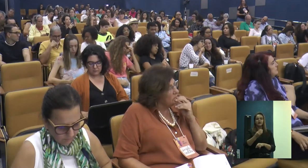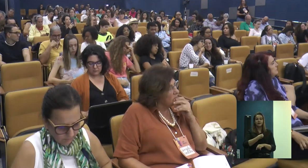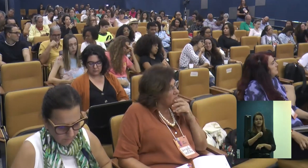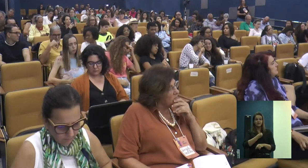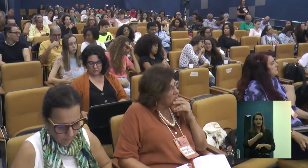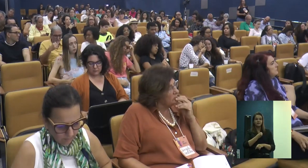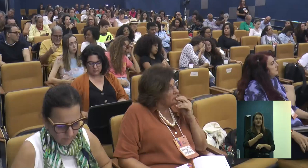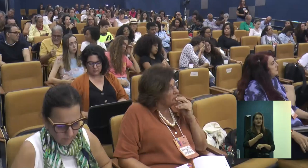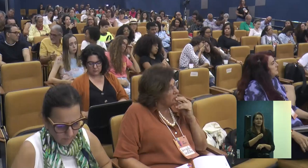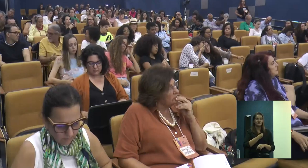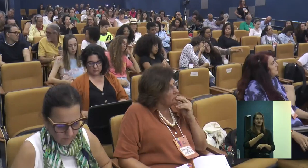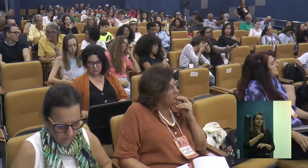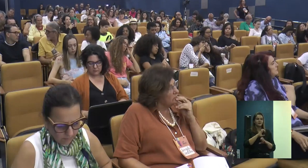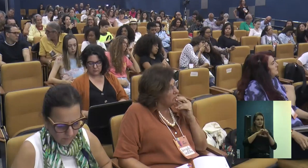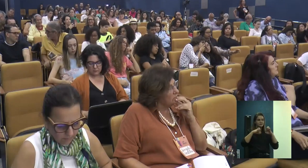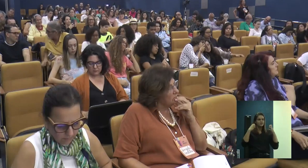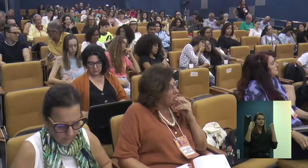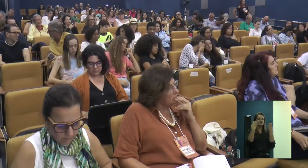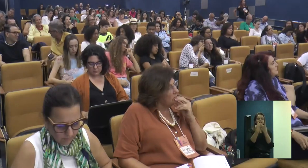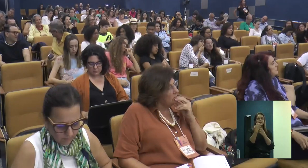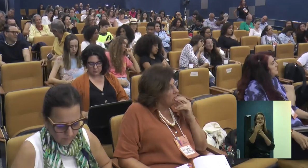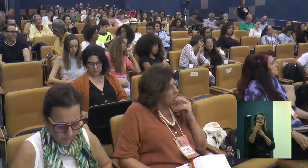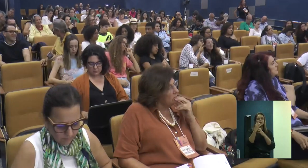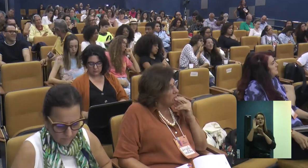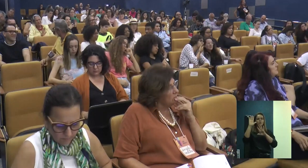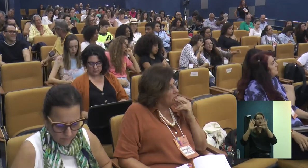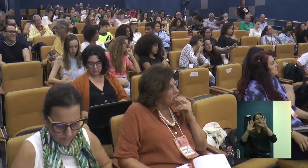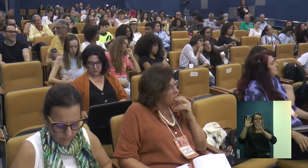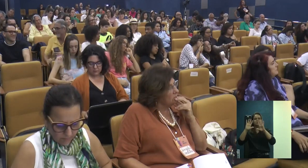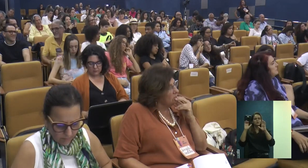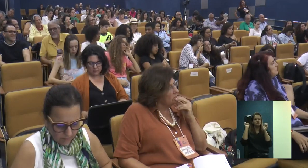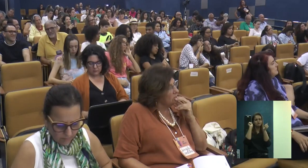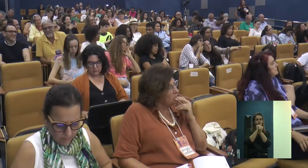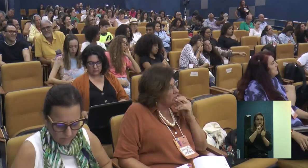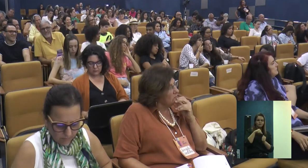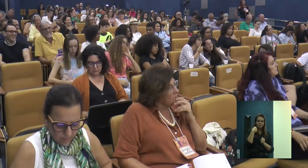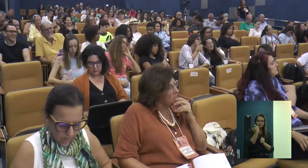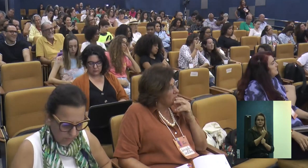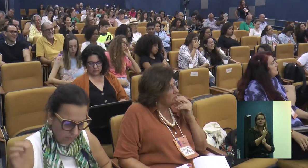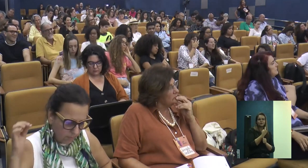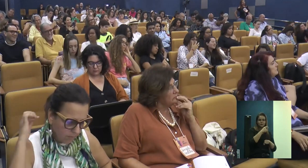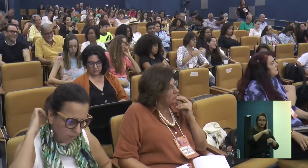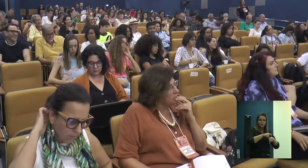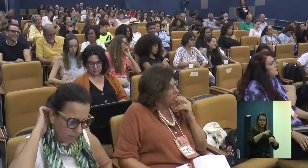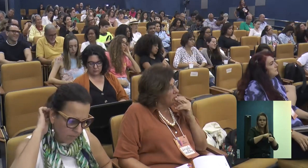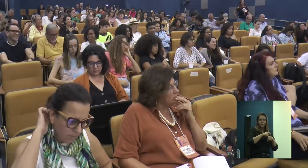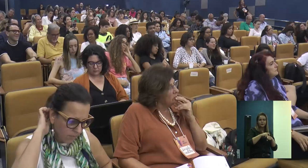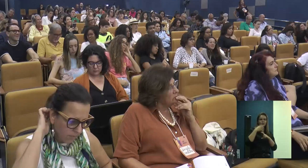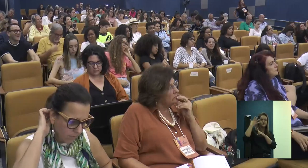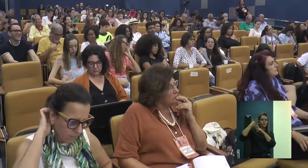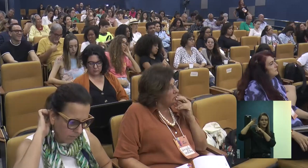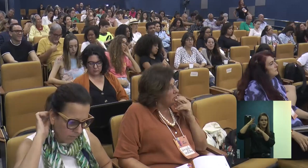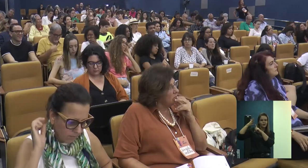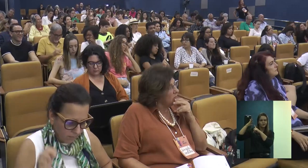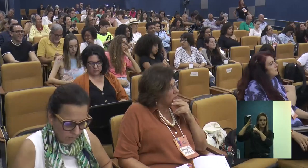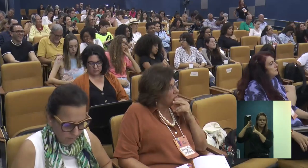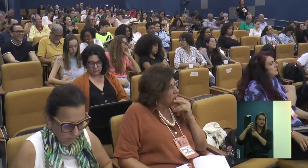estiveram nesse evento, participando conosco lá nesse momento, que foi um ciclo de palestras.